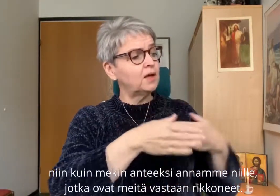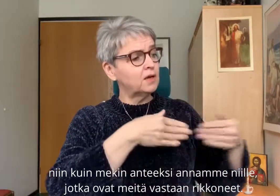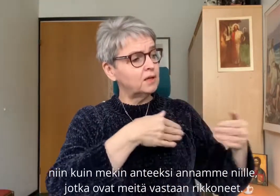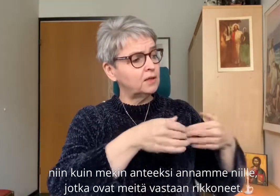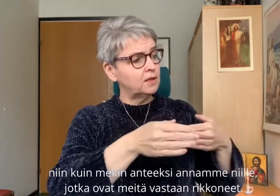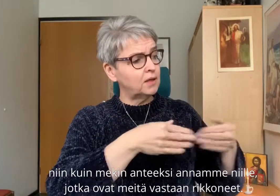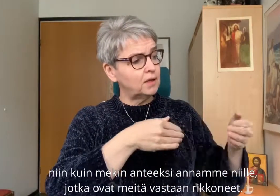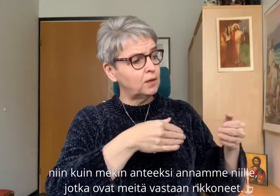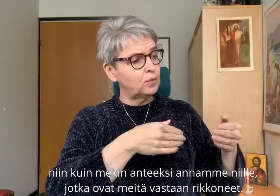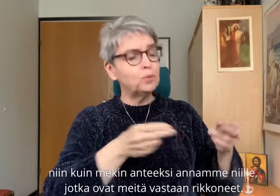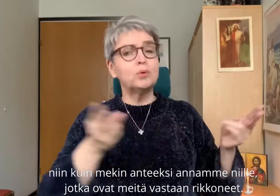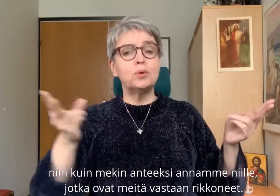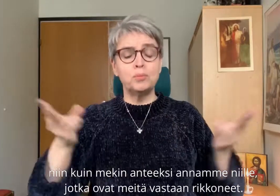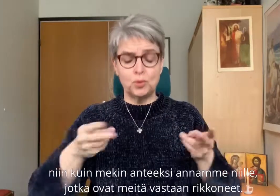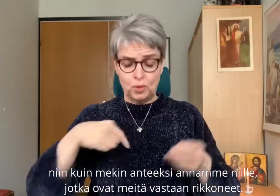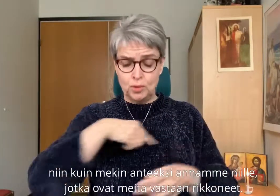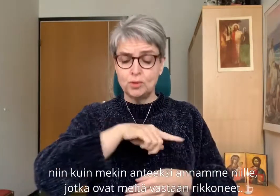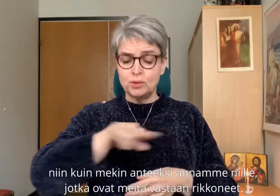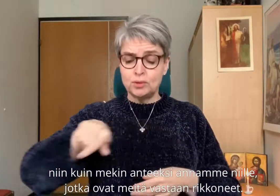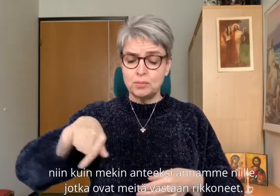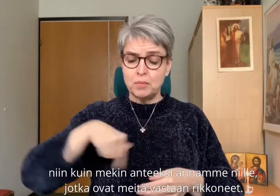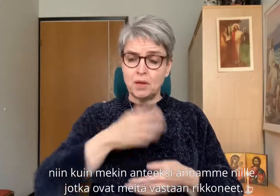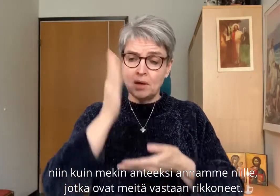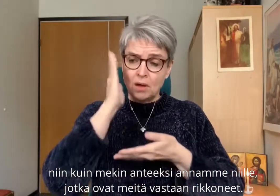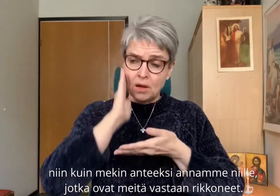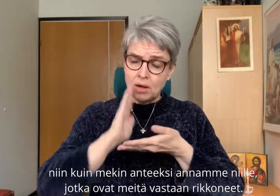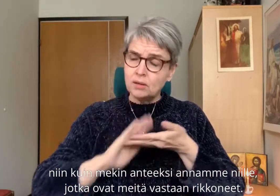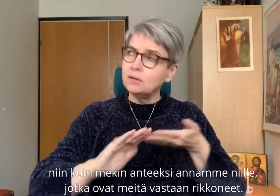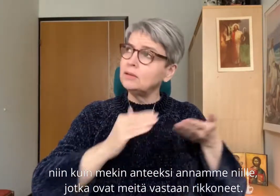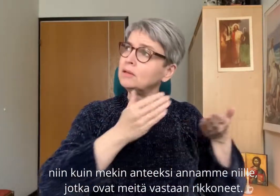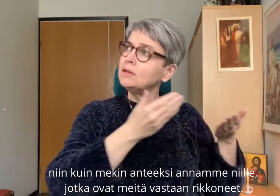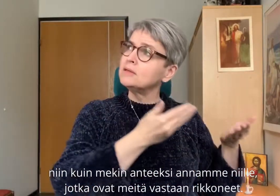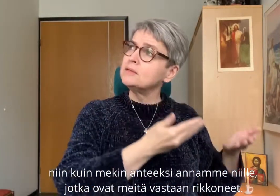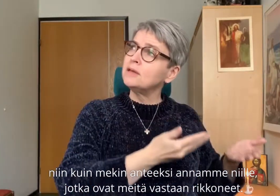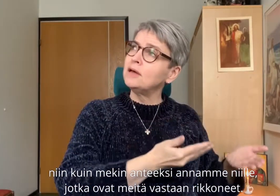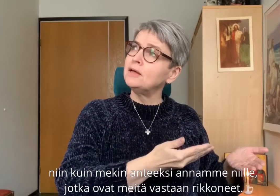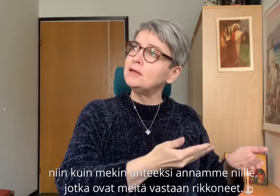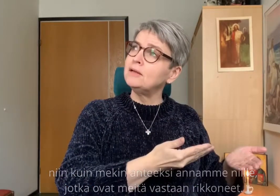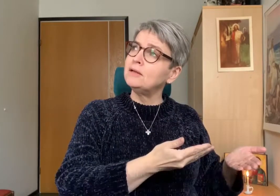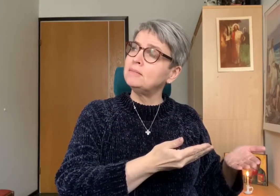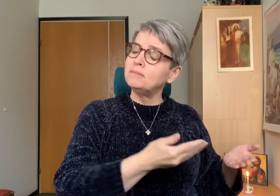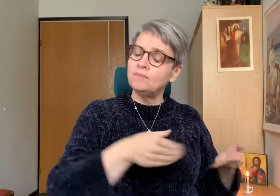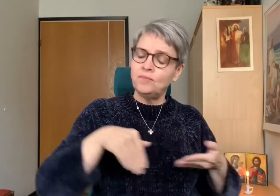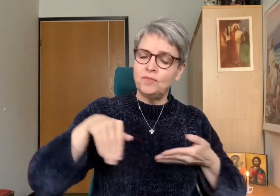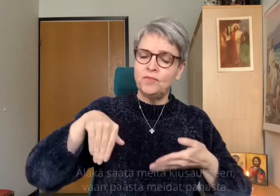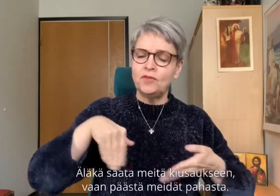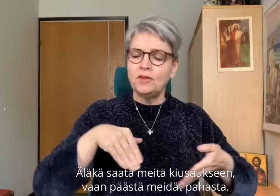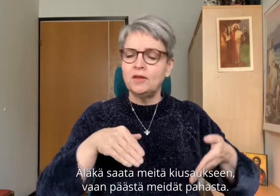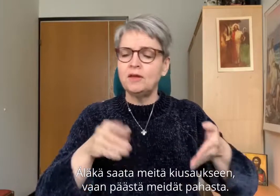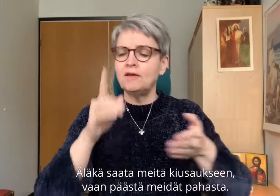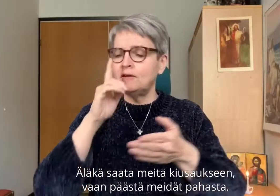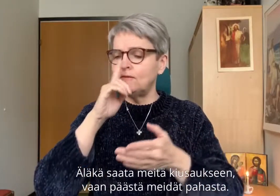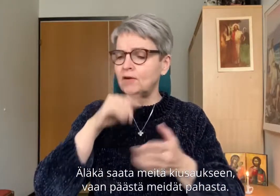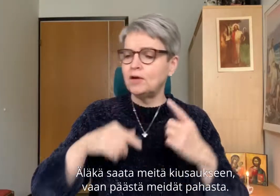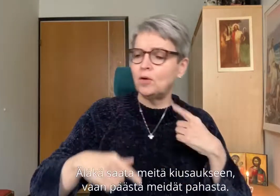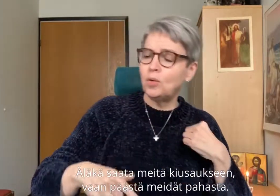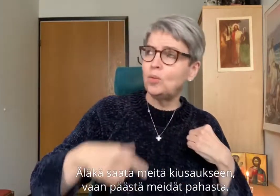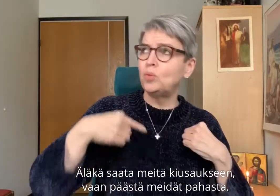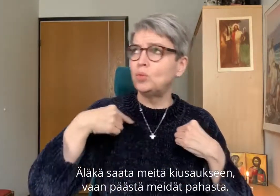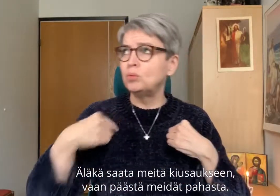mekin anteeksi annamme niille, jotka ovat meitä vastaan rikkoneet. Äläkä saata